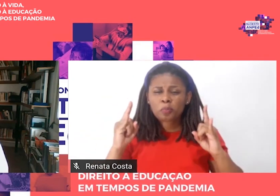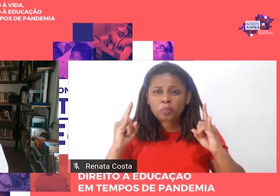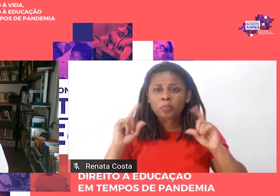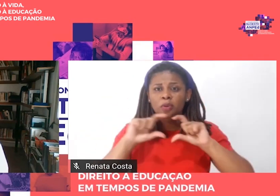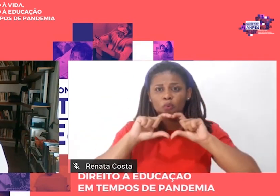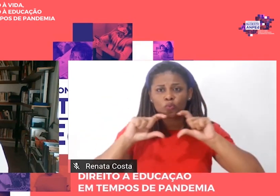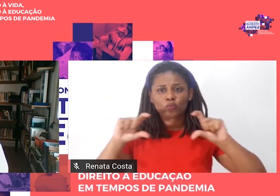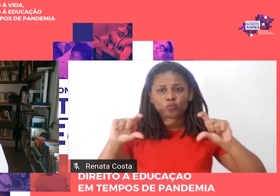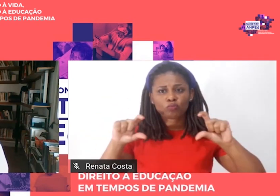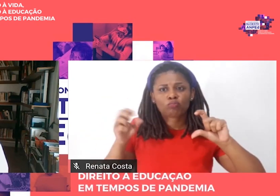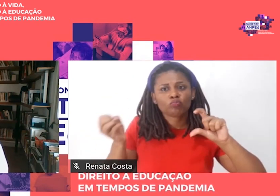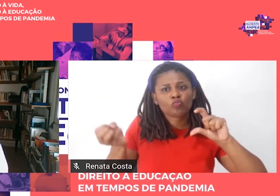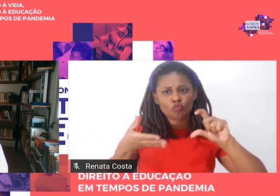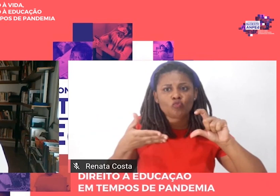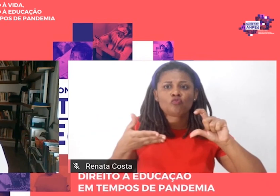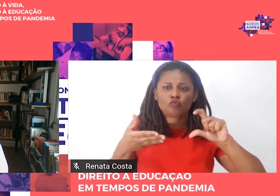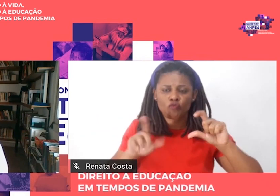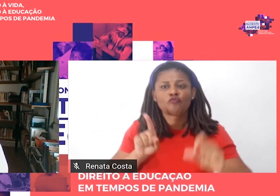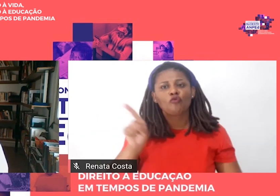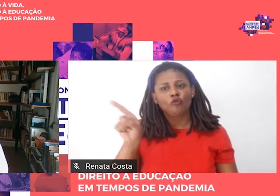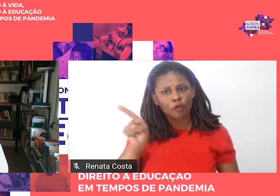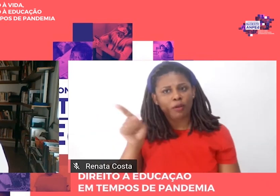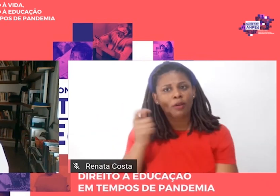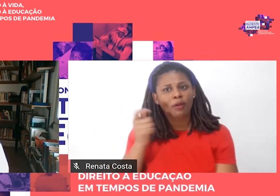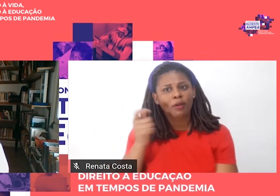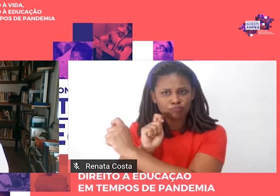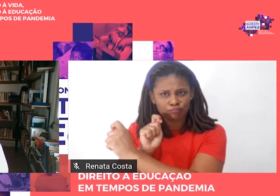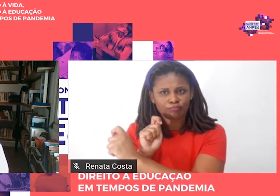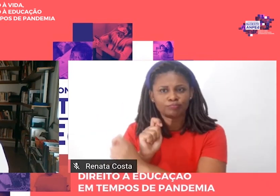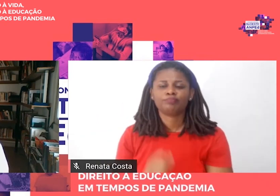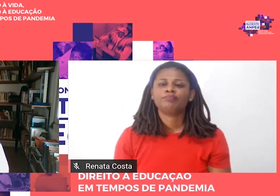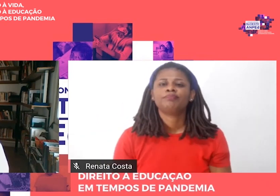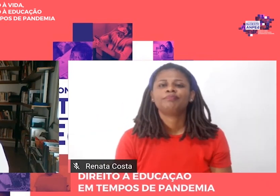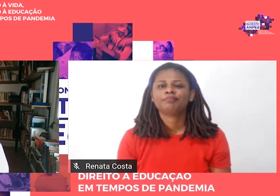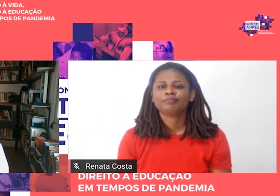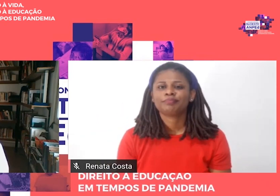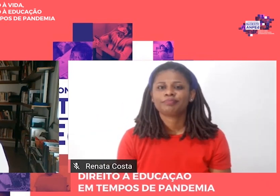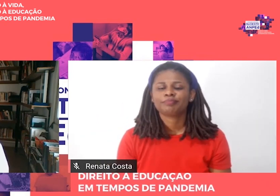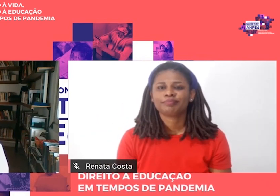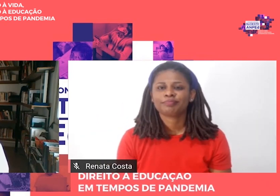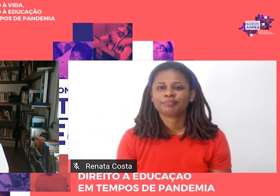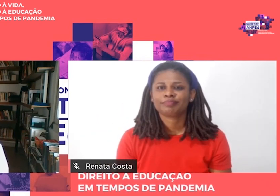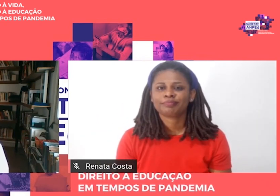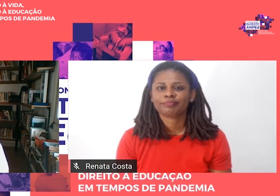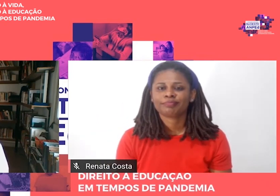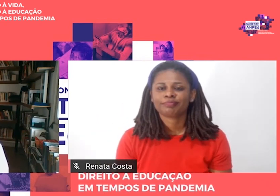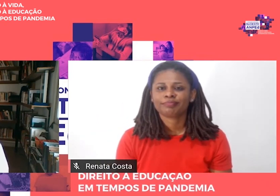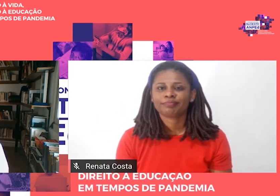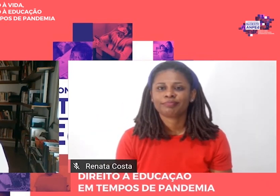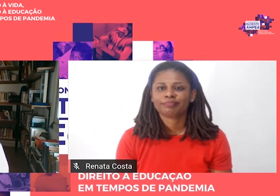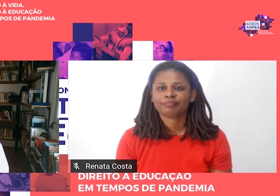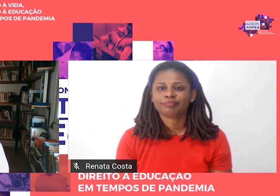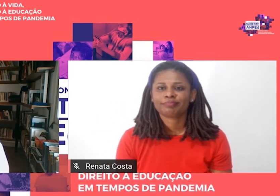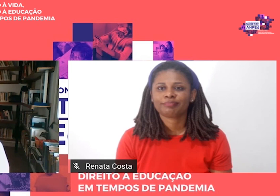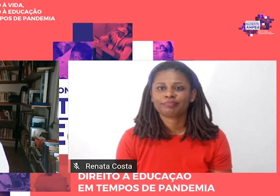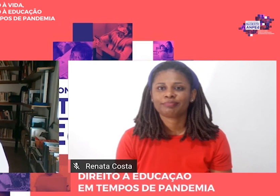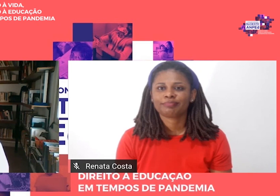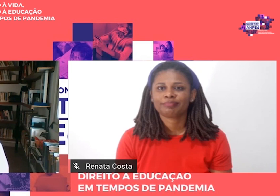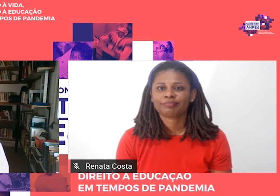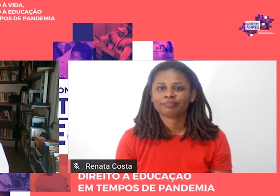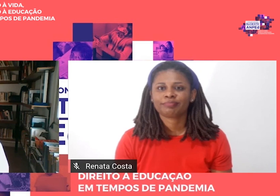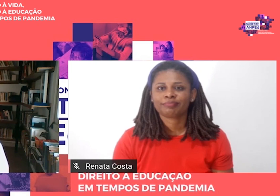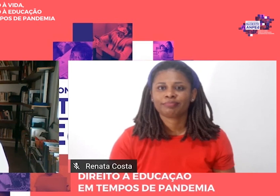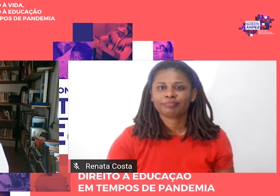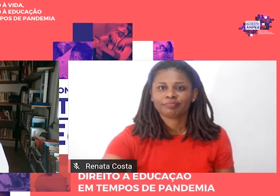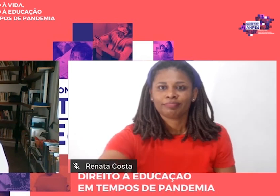com capacidade para 250 pessoas. E foi uma multidão se dirigindo para esse auditório e se